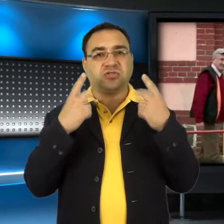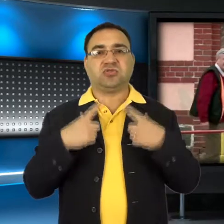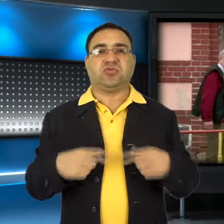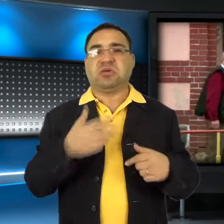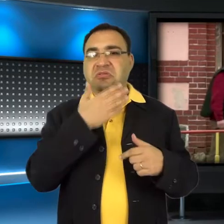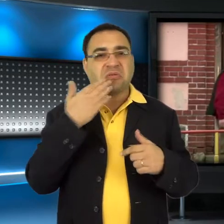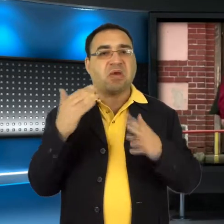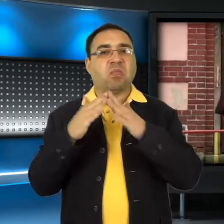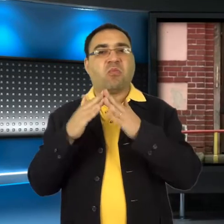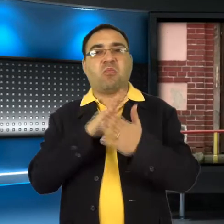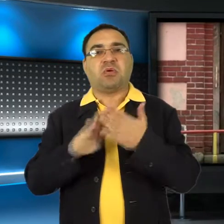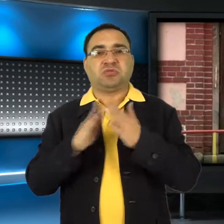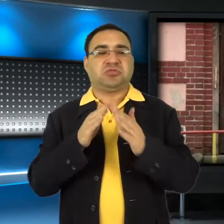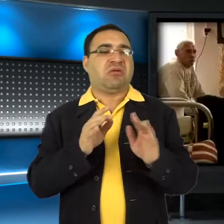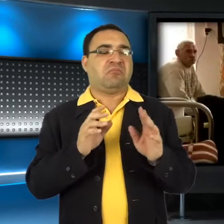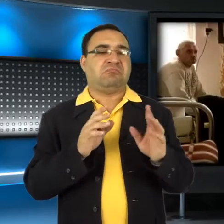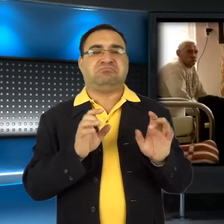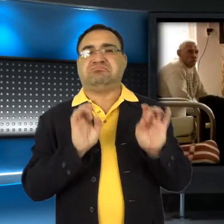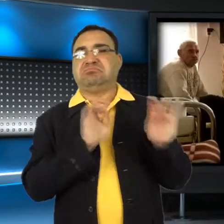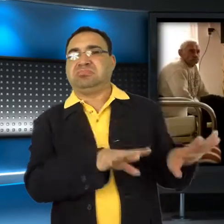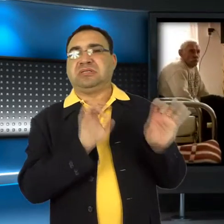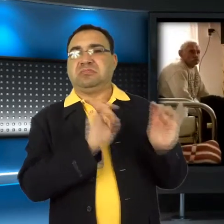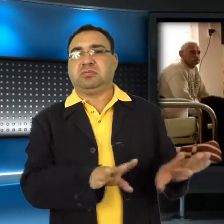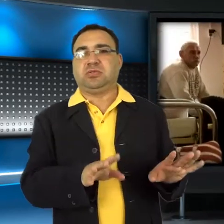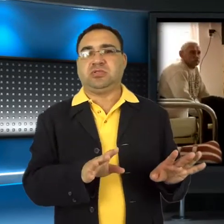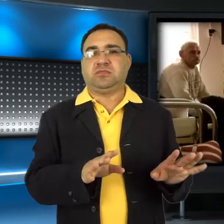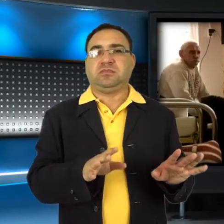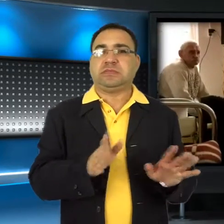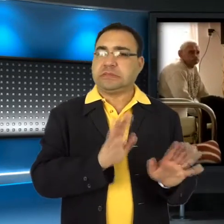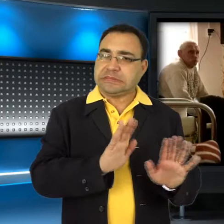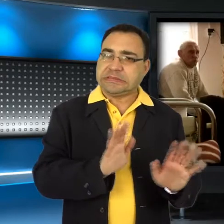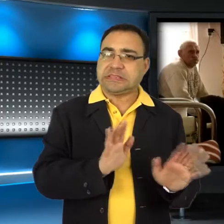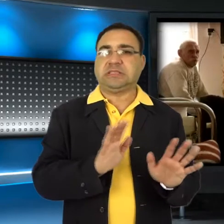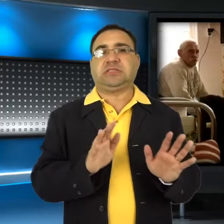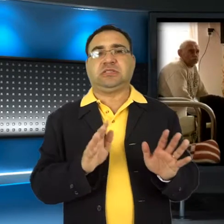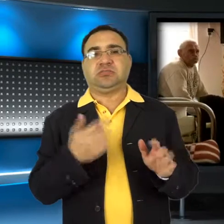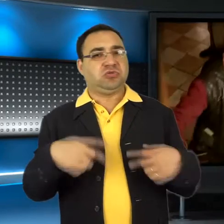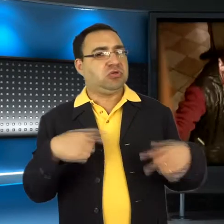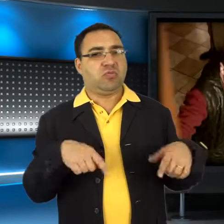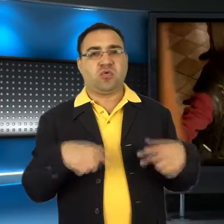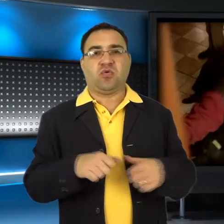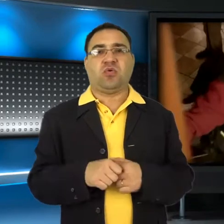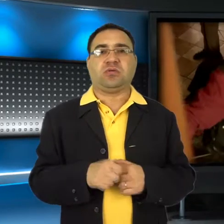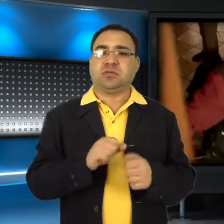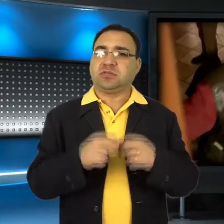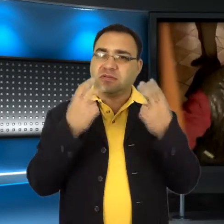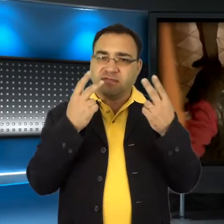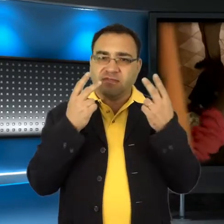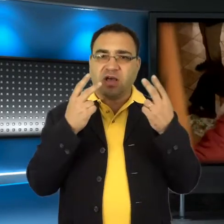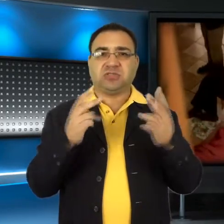Ważne, żeby osoba bezdomna nie była odtrącana od normalnego człowieka chodzącego po świecie.